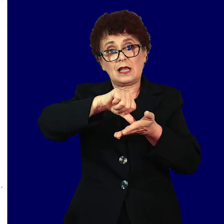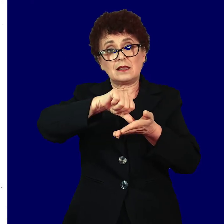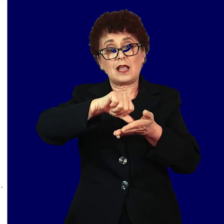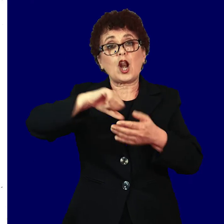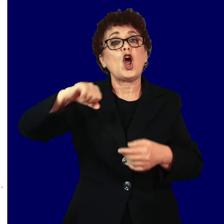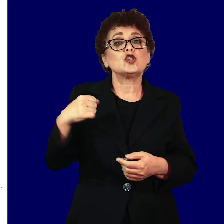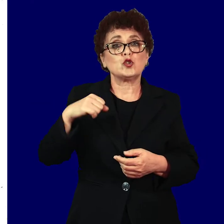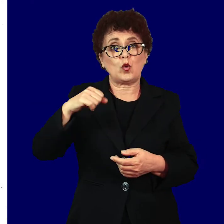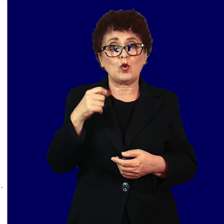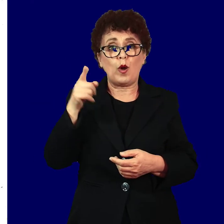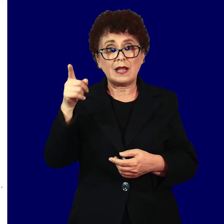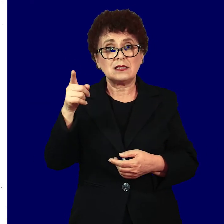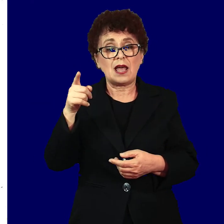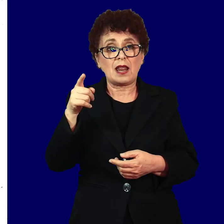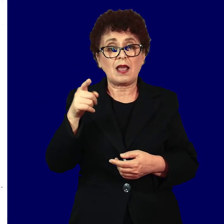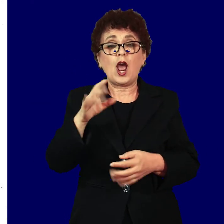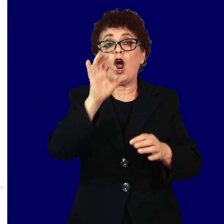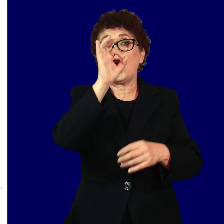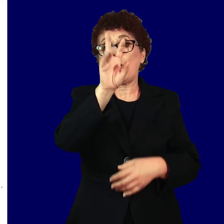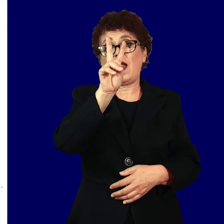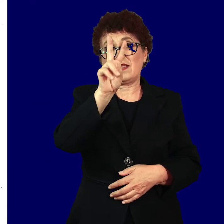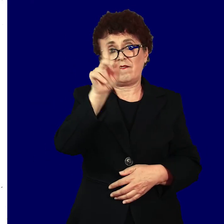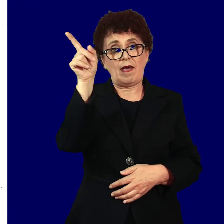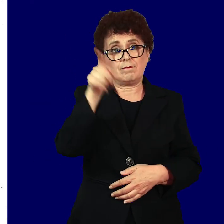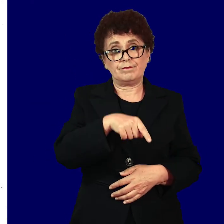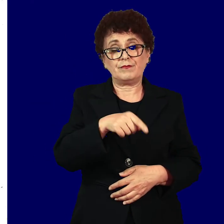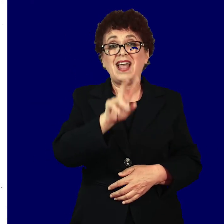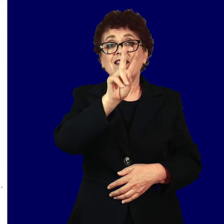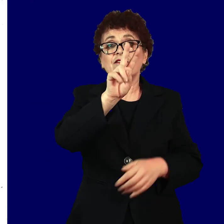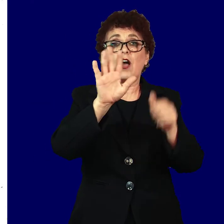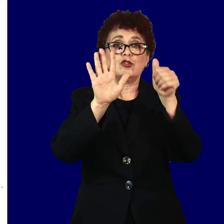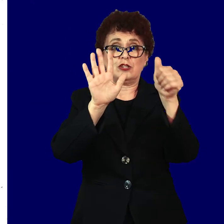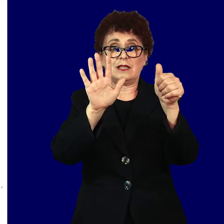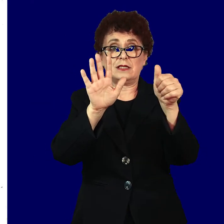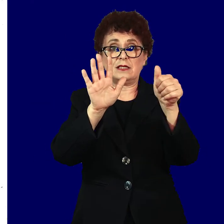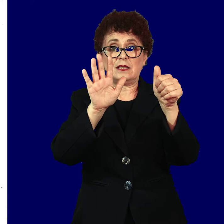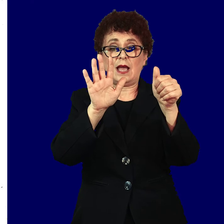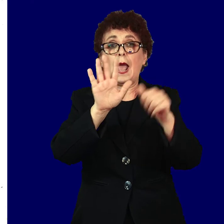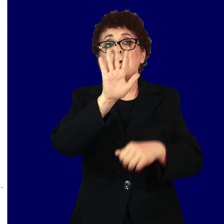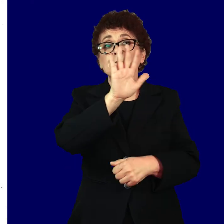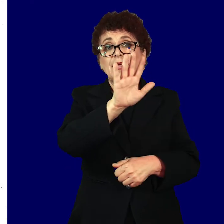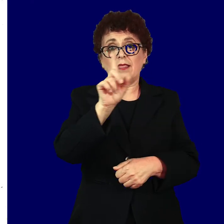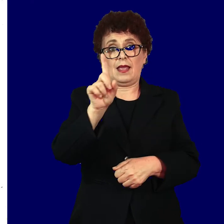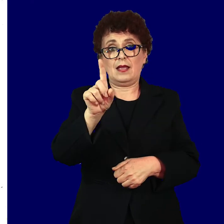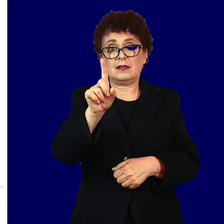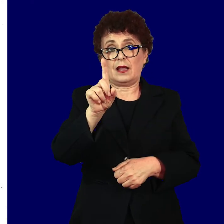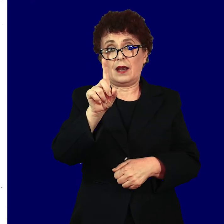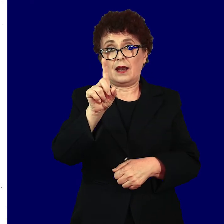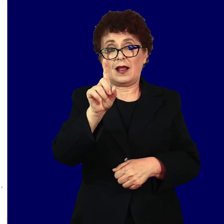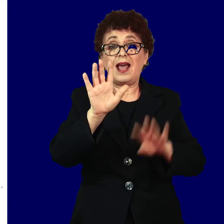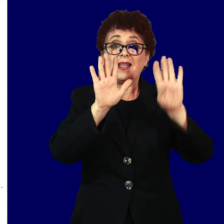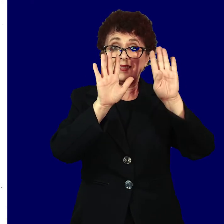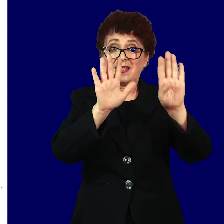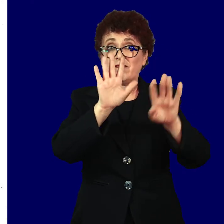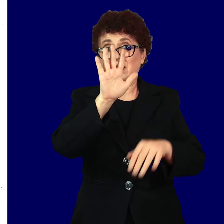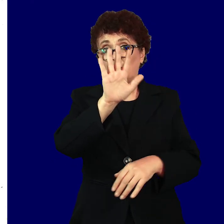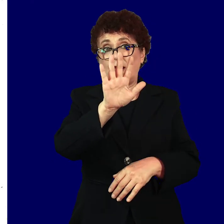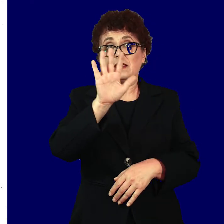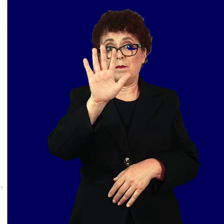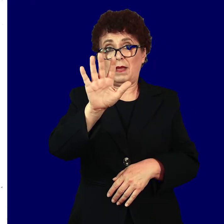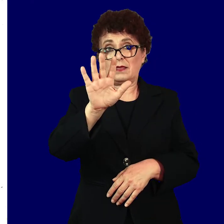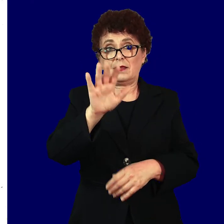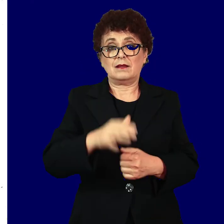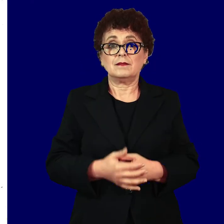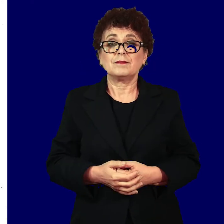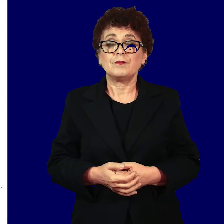шутоо ризари 02-26-51955